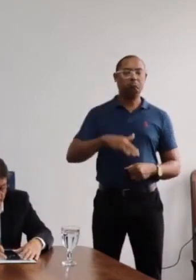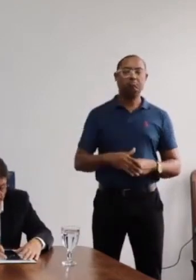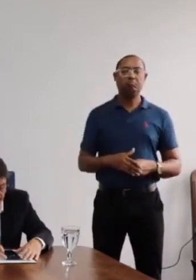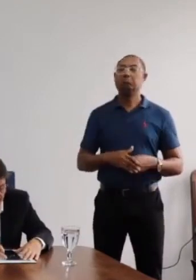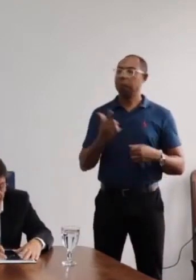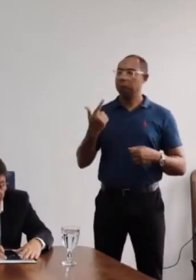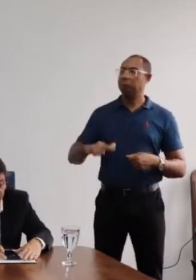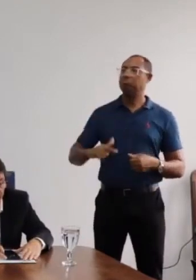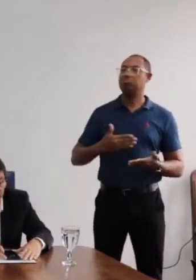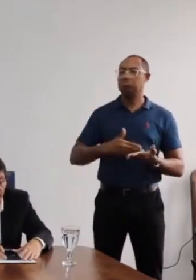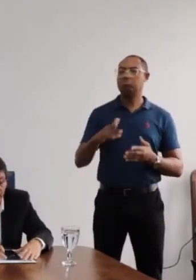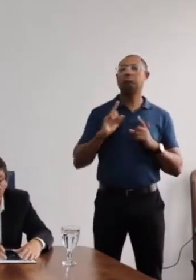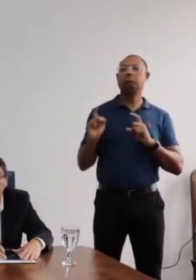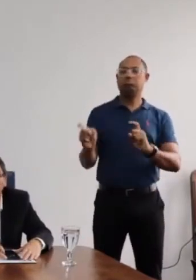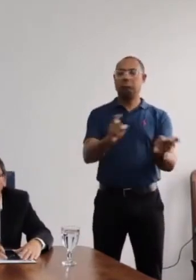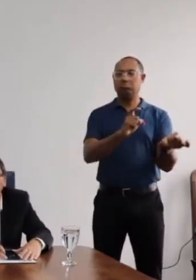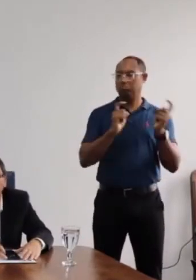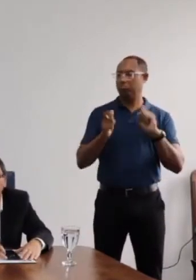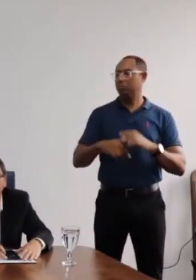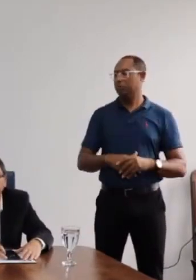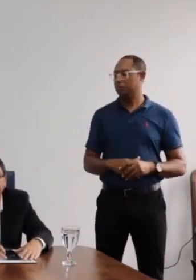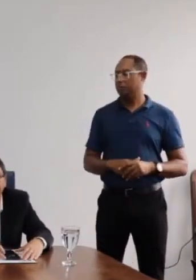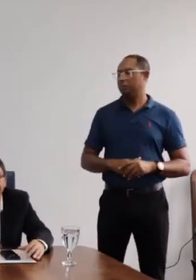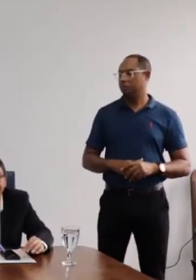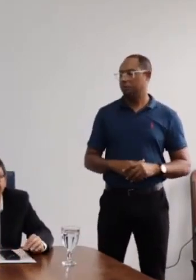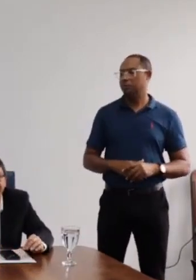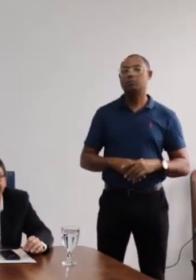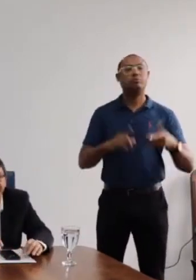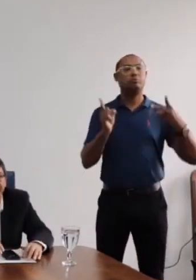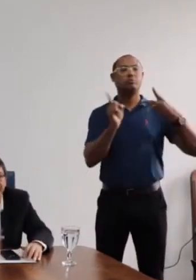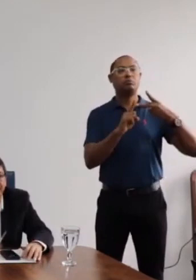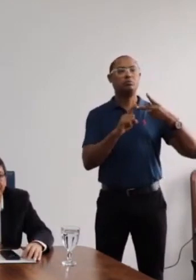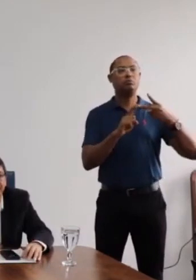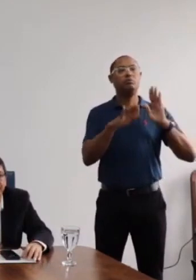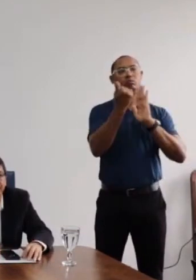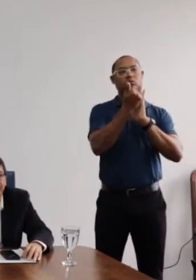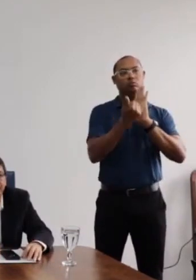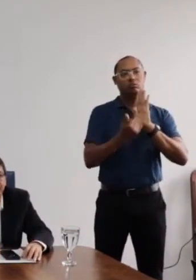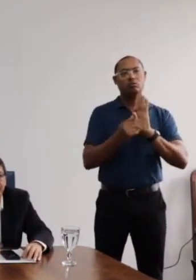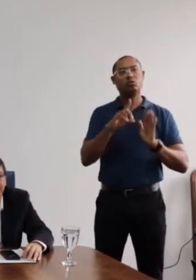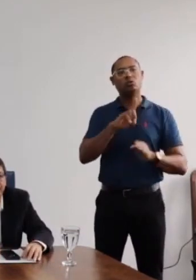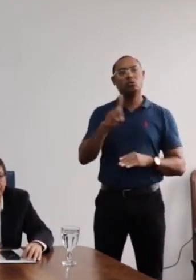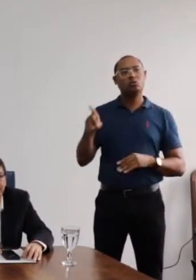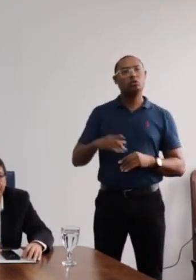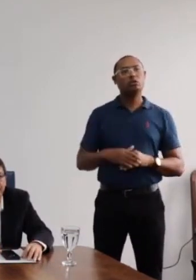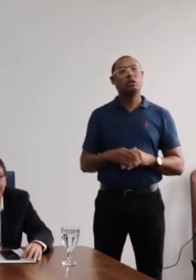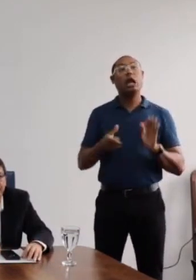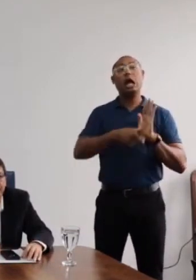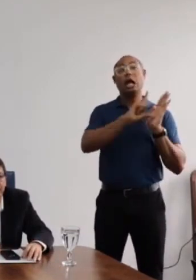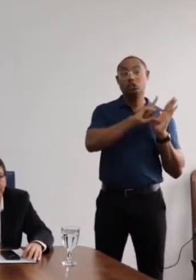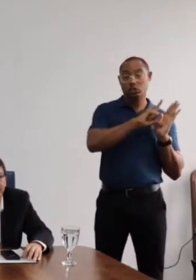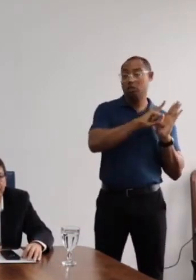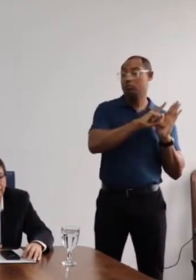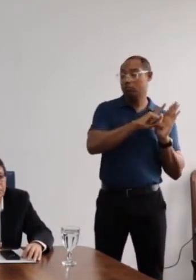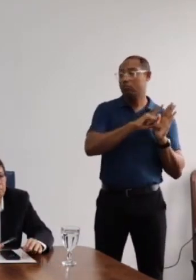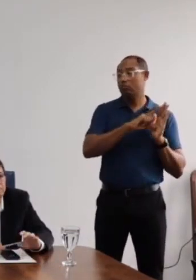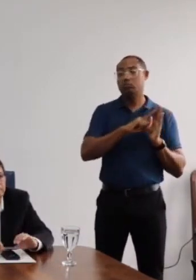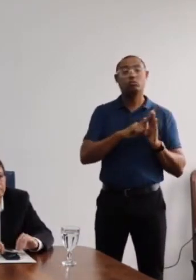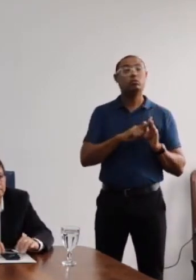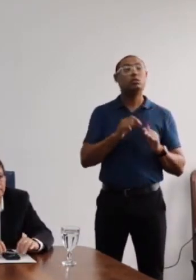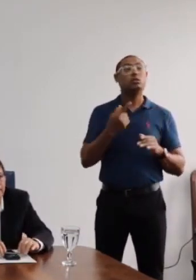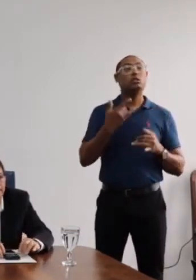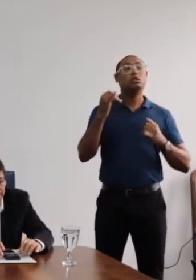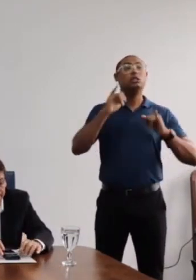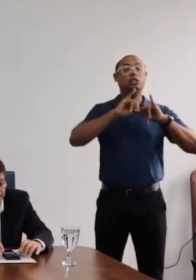E vamos, portanto, para o ponto 2, ordem do dia. Desculpe, antes de entrar na ordem do dia, para o ponto 1,